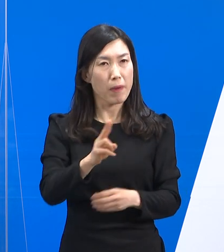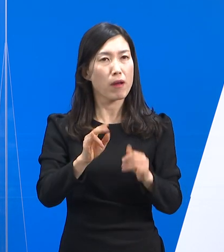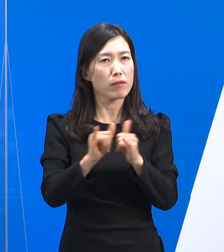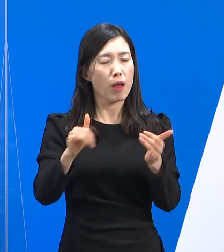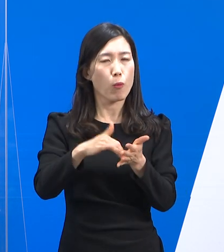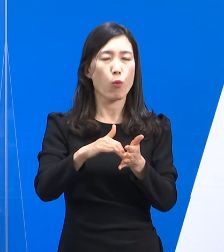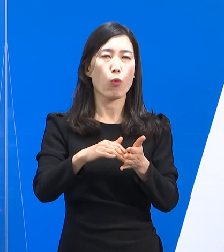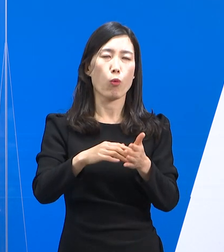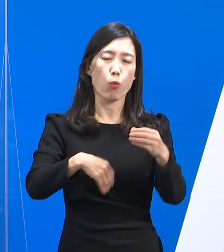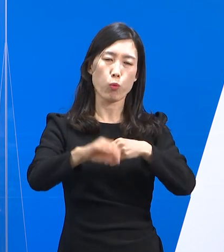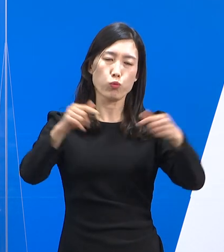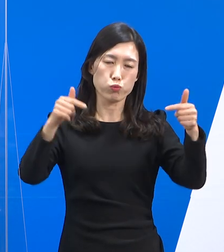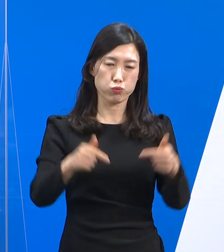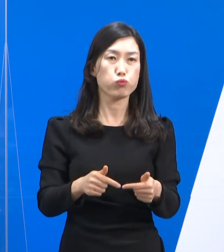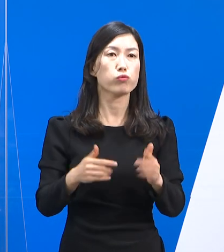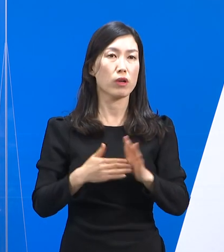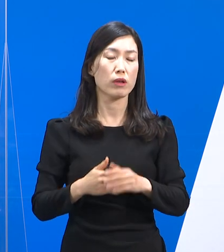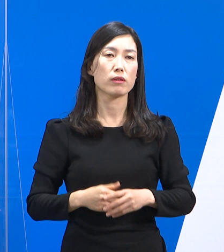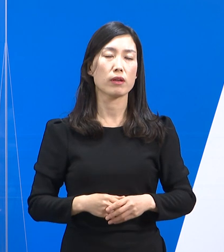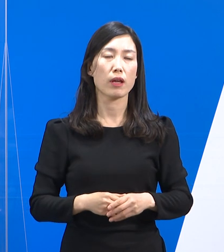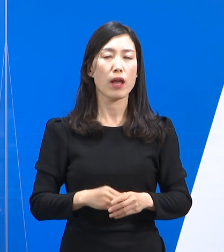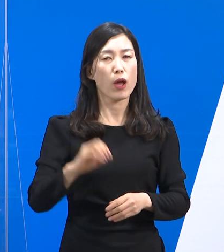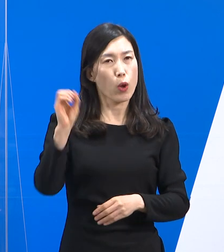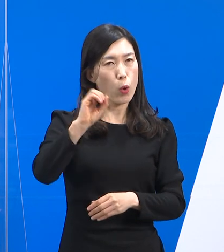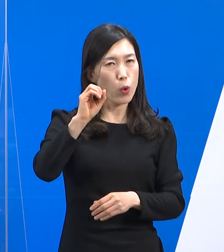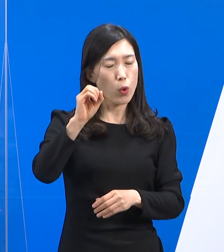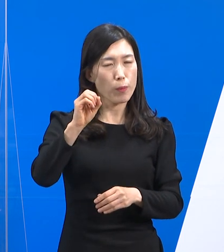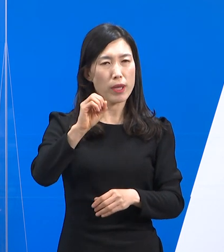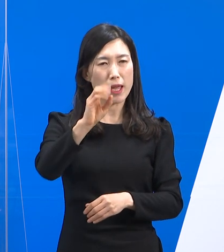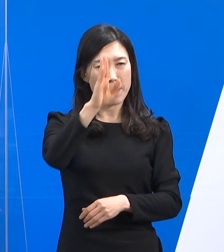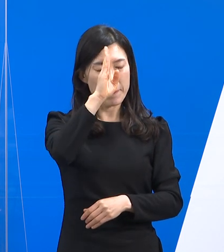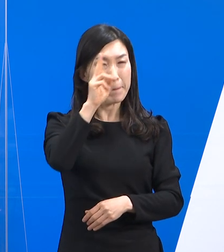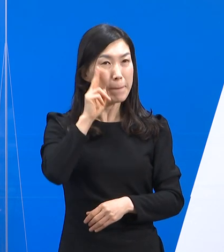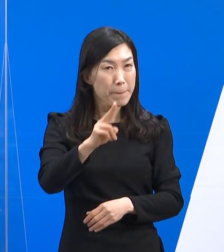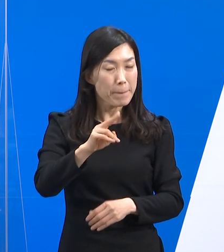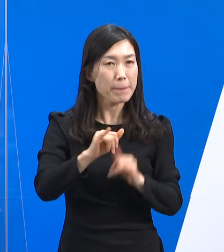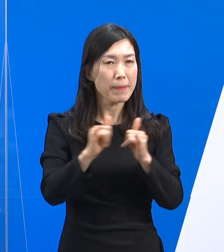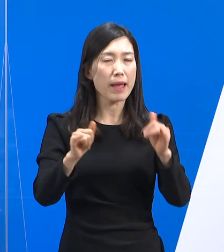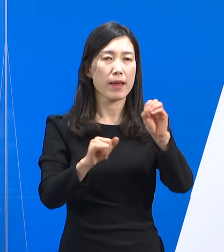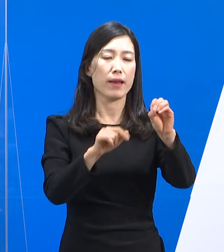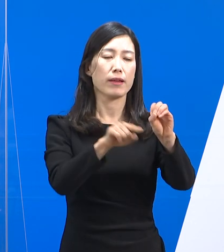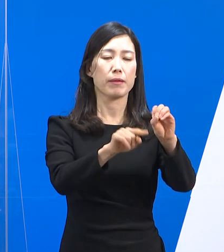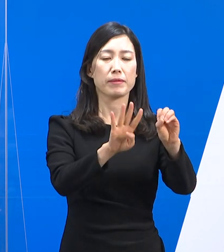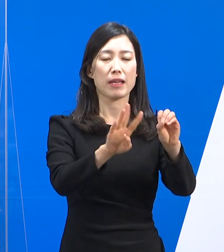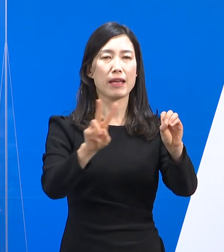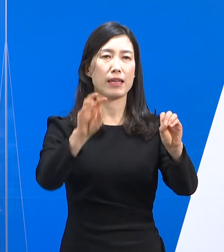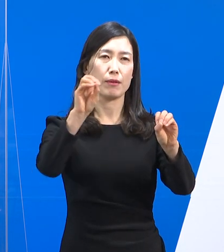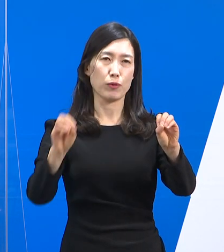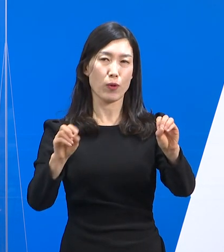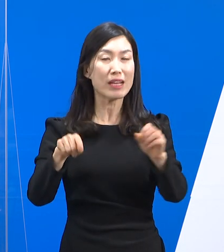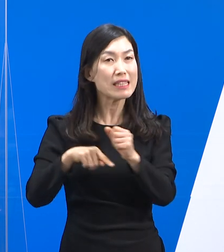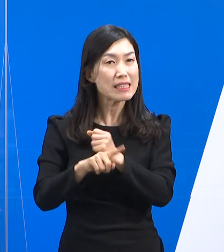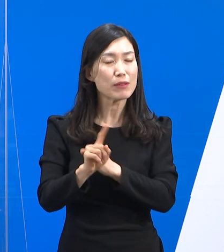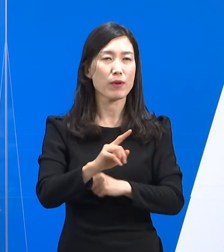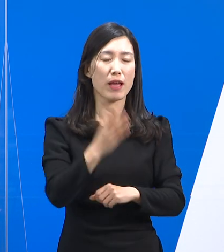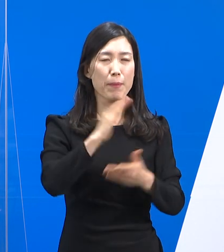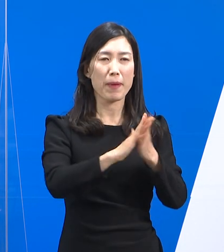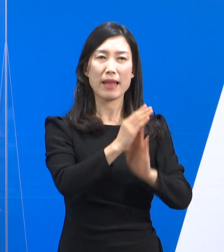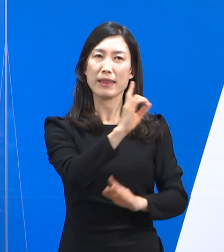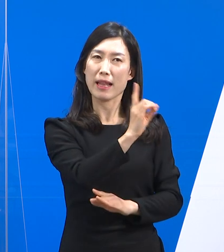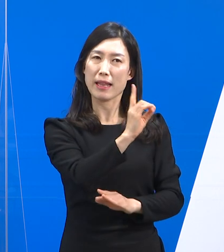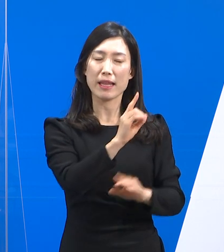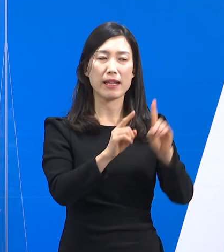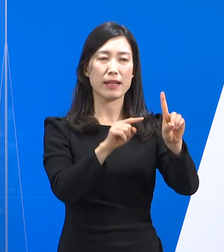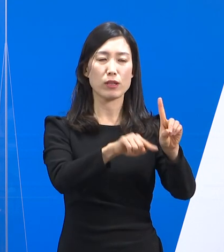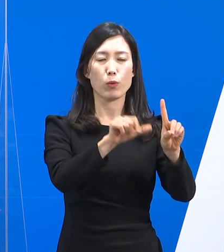많이 감소하였습니다. 오미콘은 중증화율은 0.42%로 델타 1.5